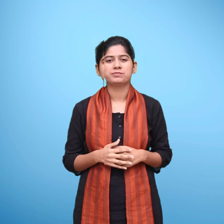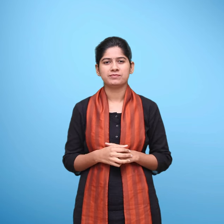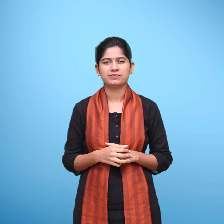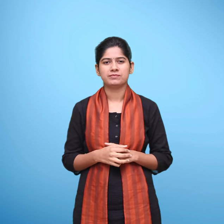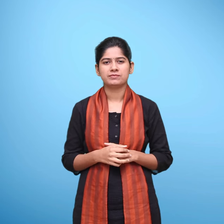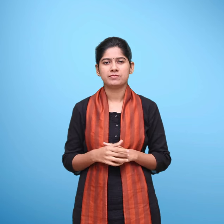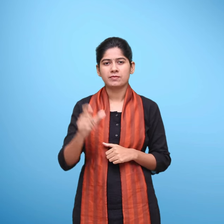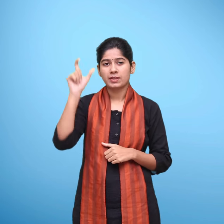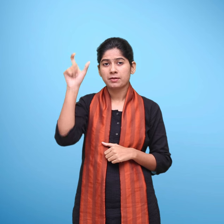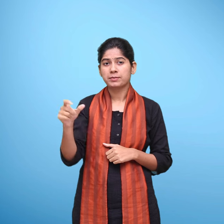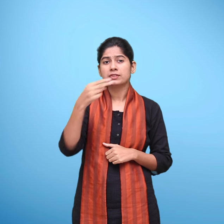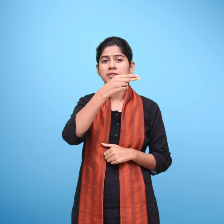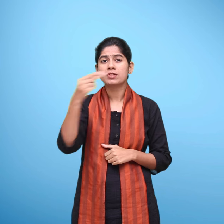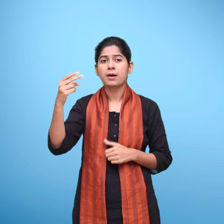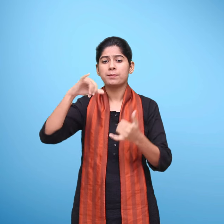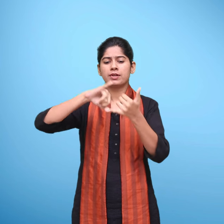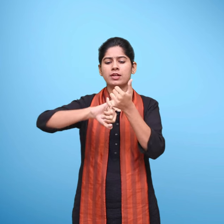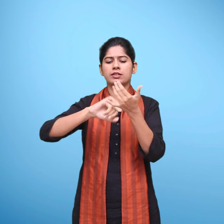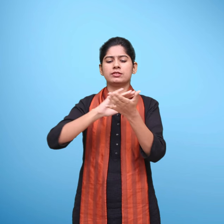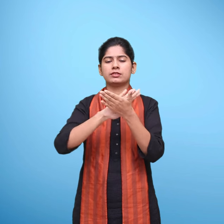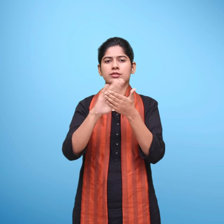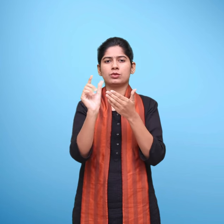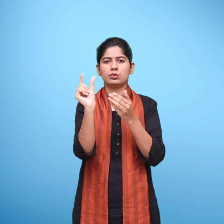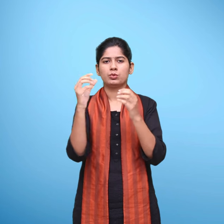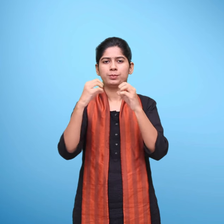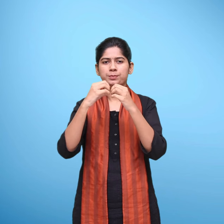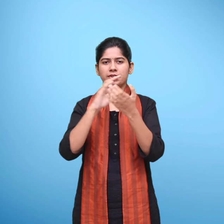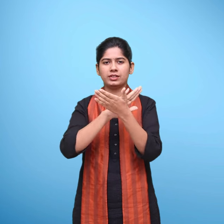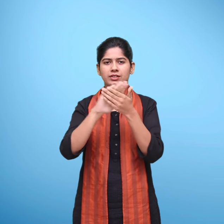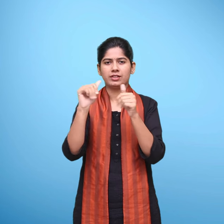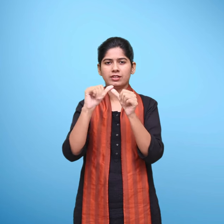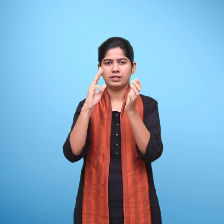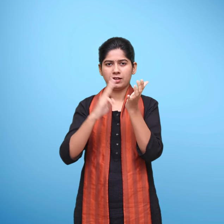लोक्चित्रकार गोंड शैली मध्यप्रदेश भूपाल मध्यप्रदेश